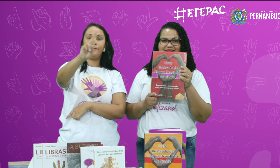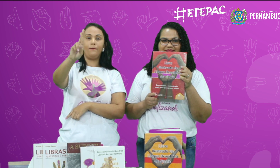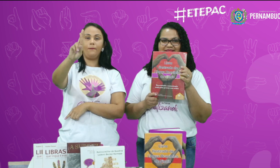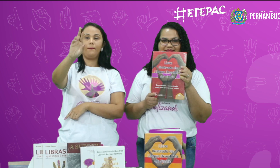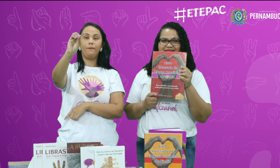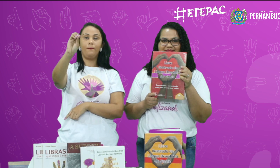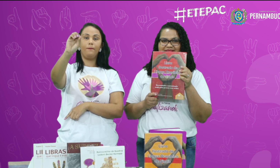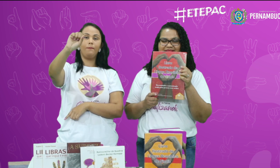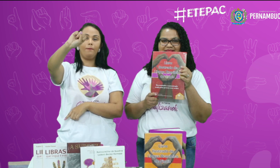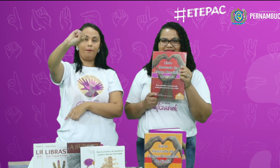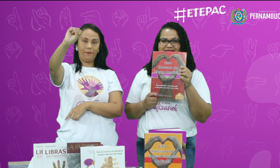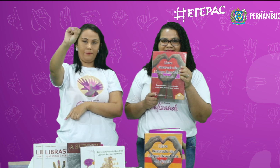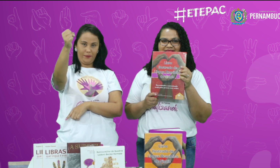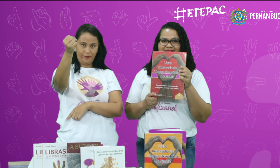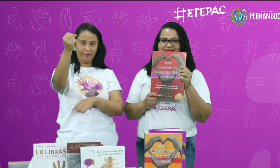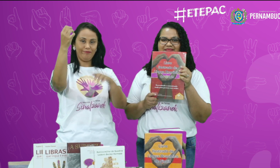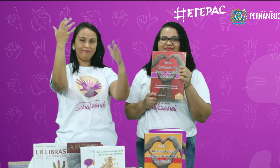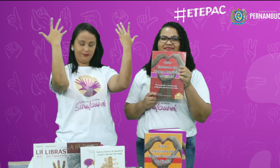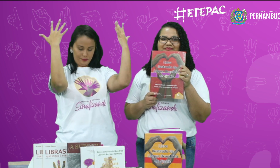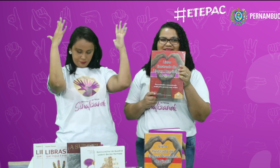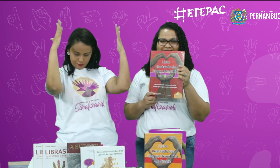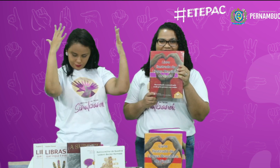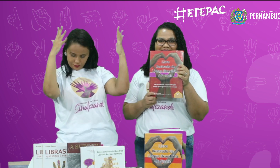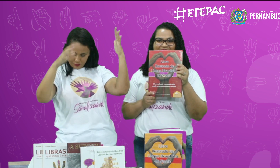Bezerros, polo de bezerros, parabéns.